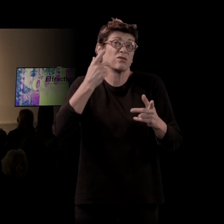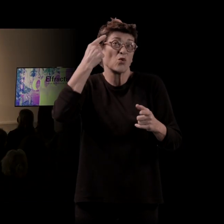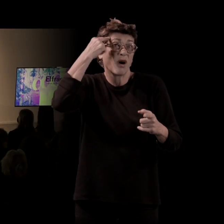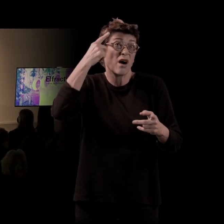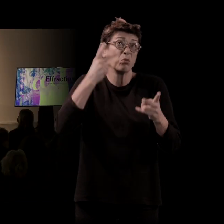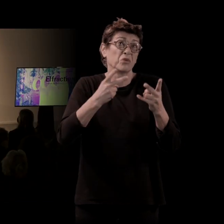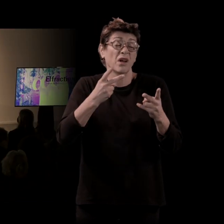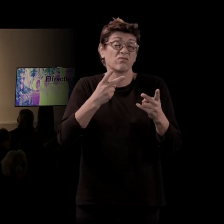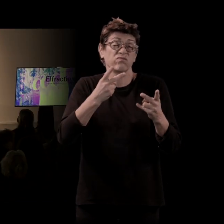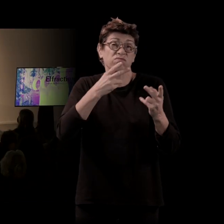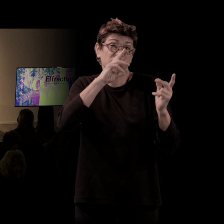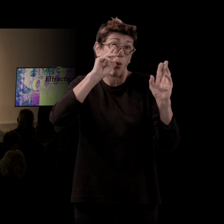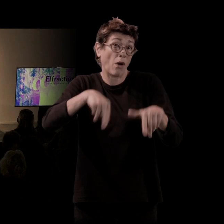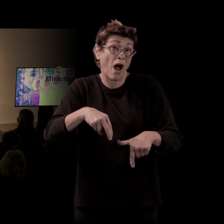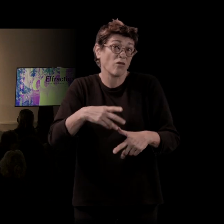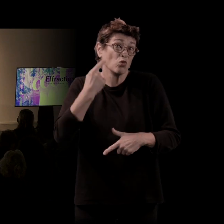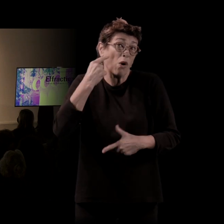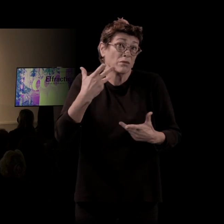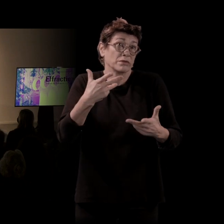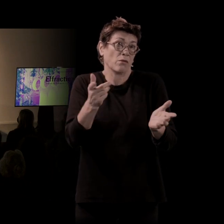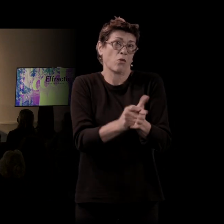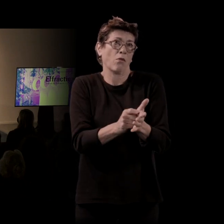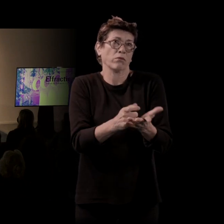Est-ce que soudain, vous n'étiez plus personne ?